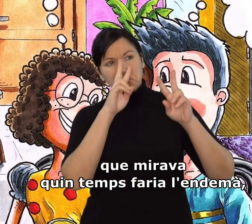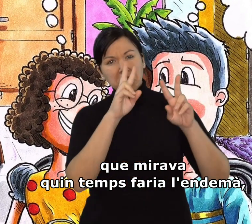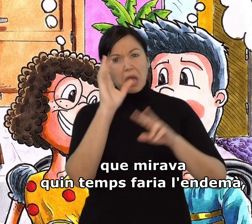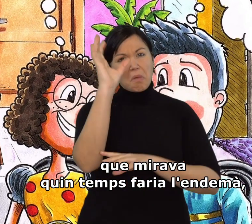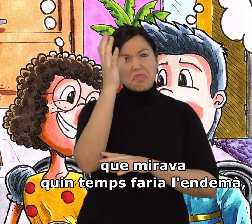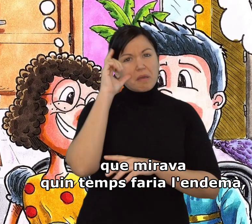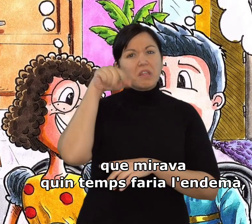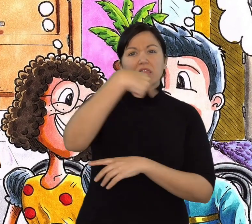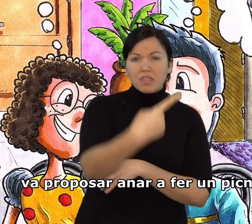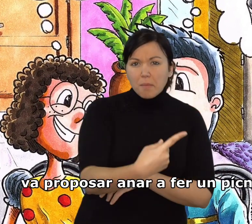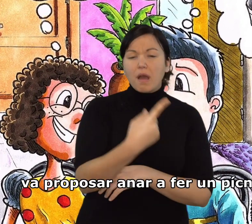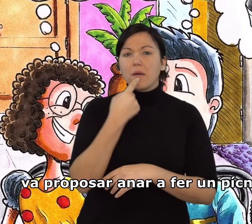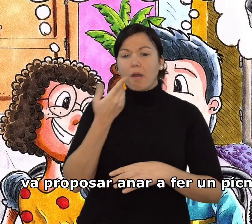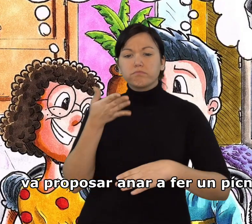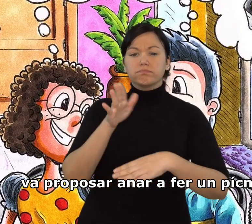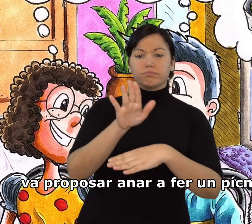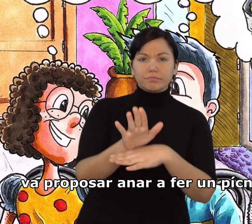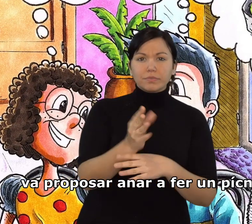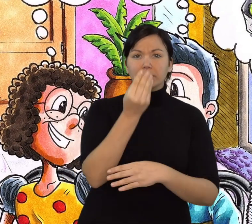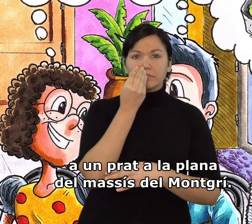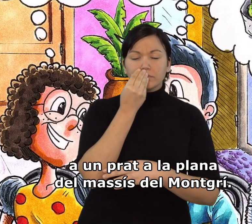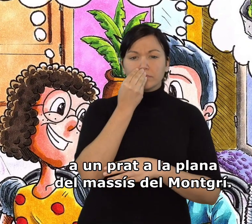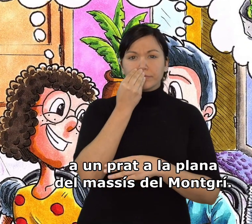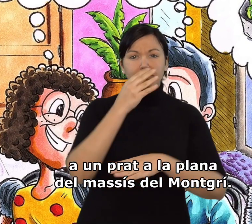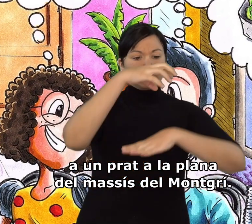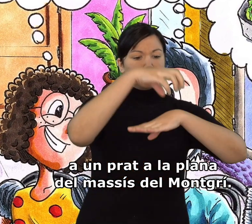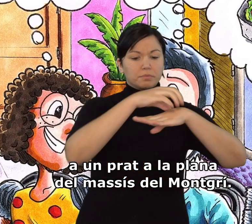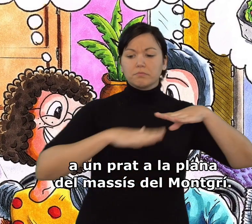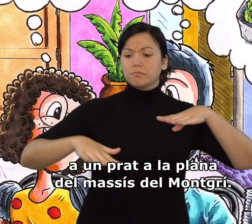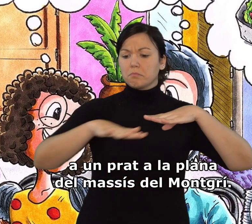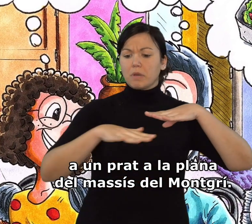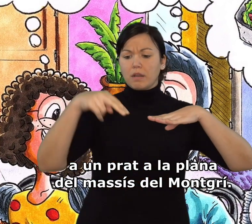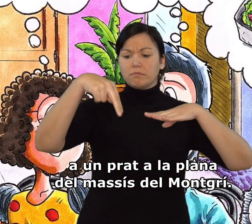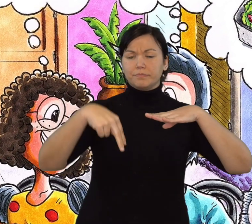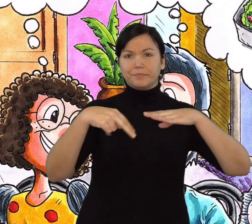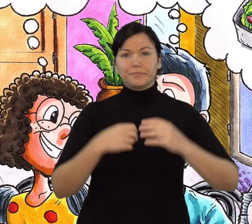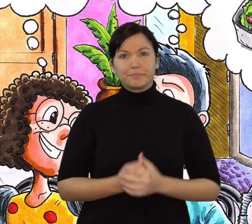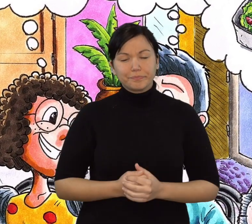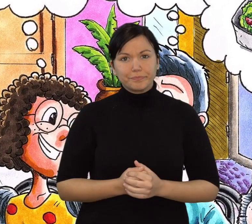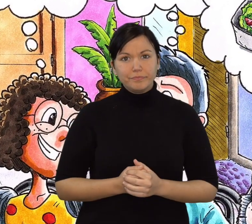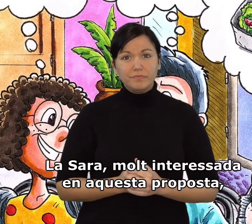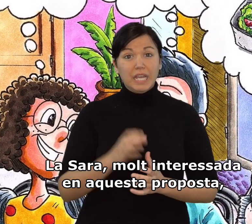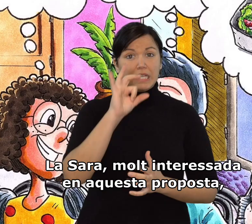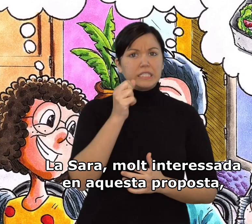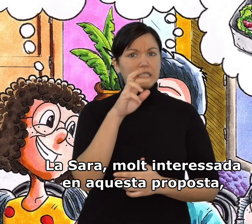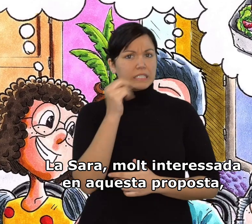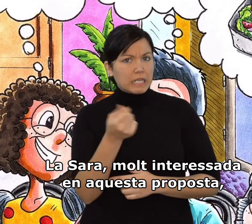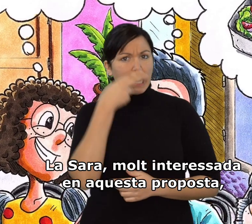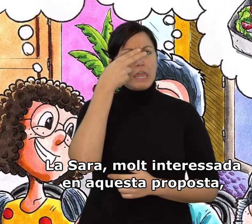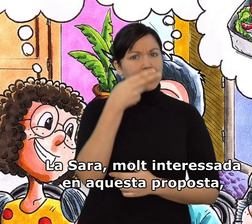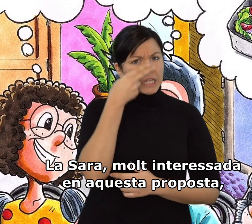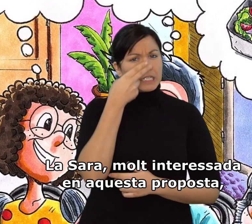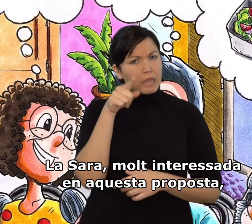quin temps faria l'endemà, va proposar anar a fer un pícnic a un prat a la plana del massís del Montgrí. La Sara,